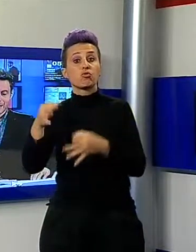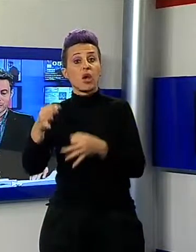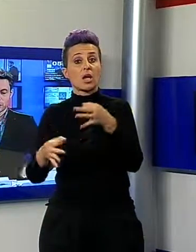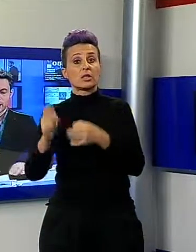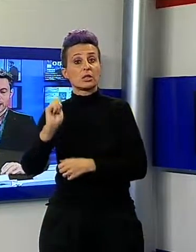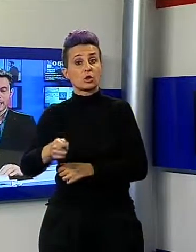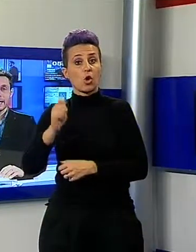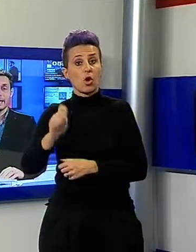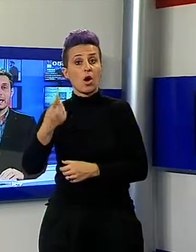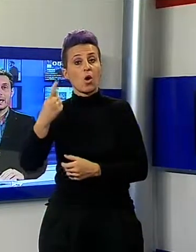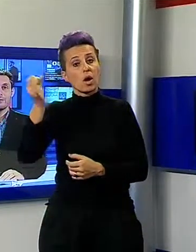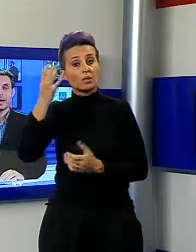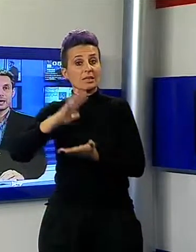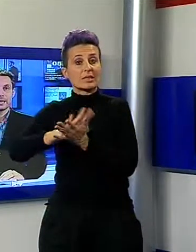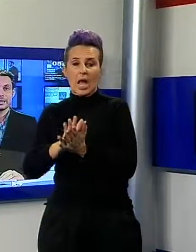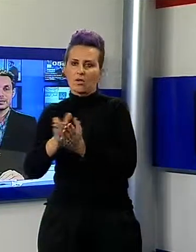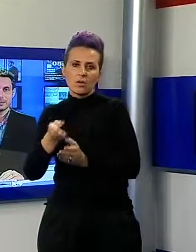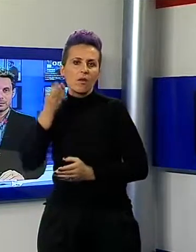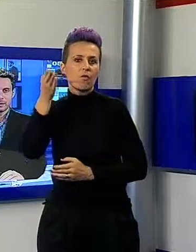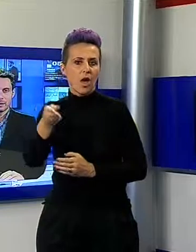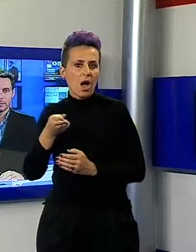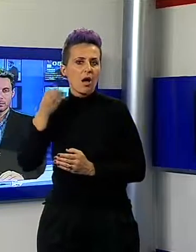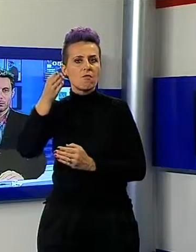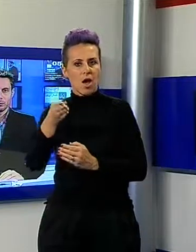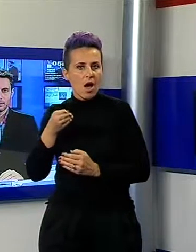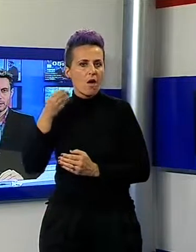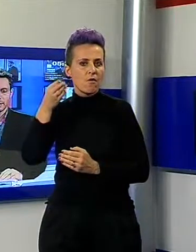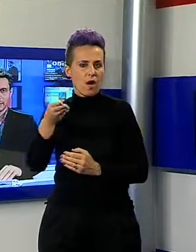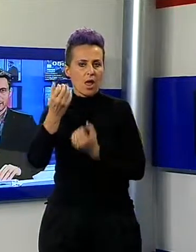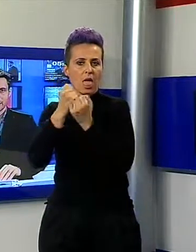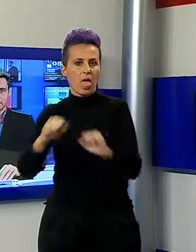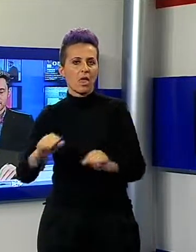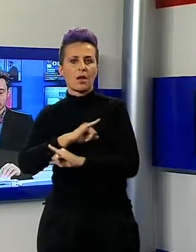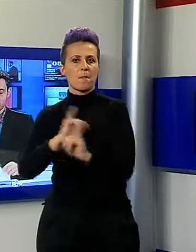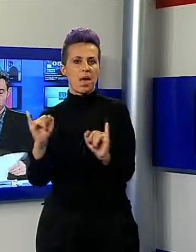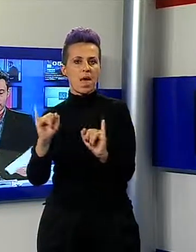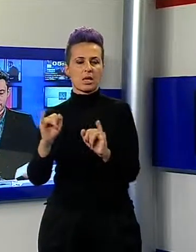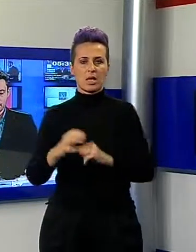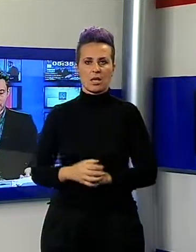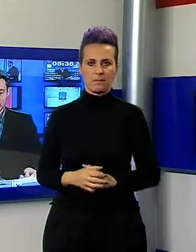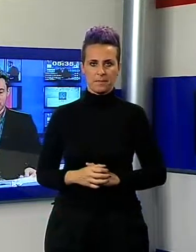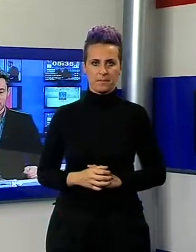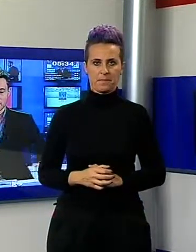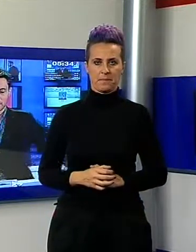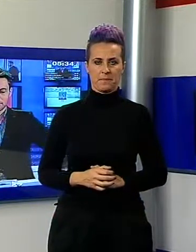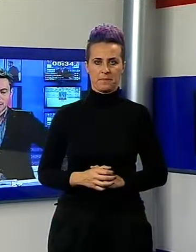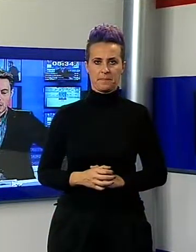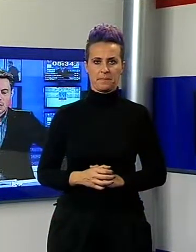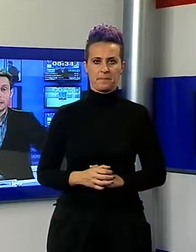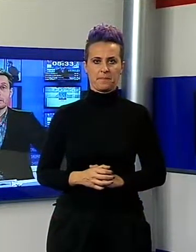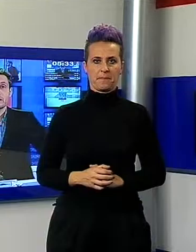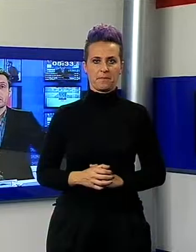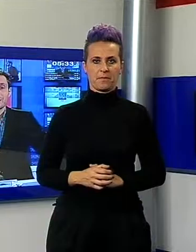strage e nelle varie iniziative promosse per chiedere giustizia e verità.